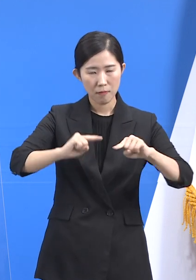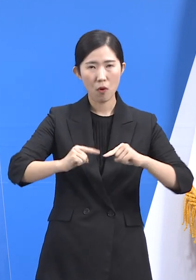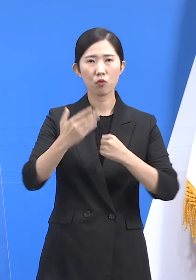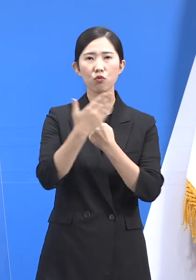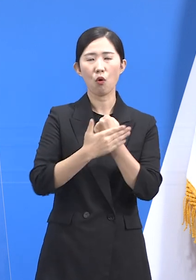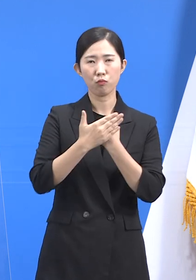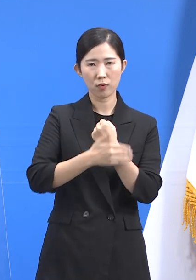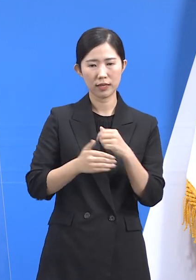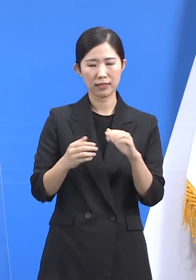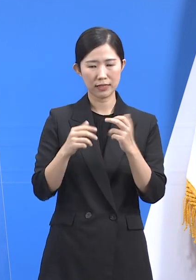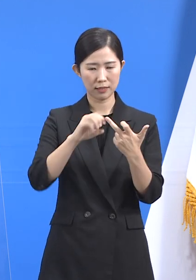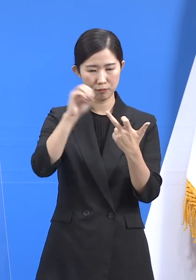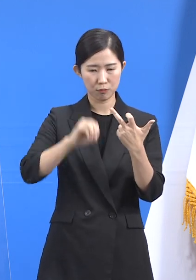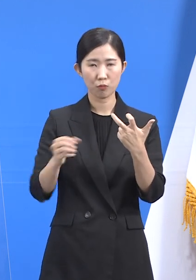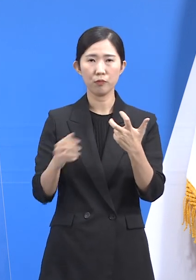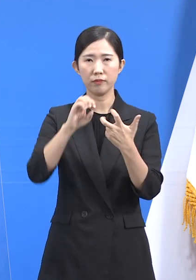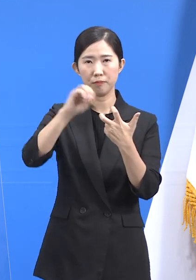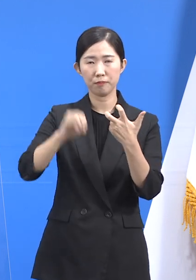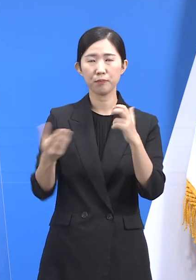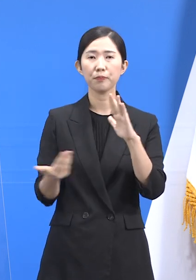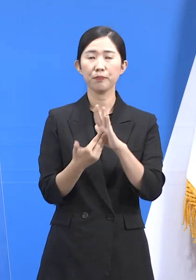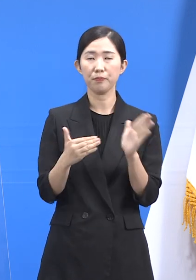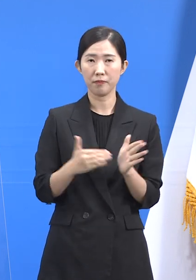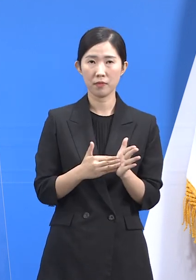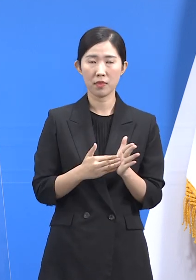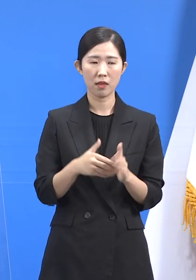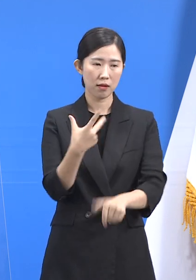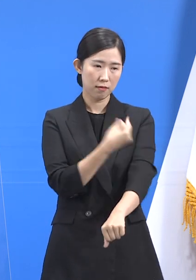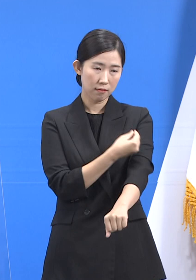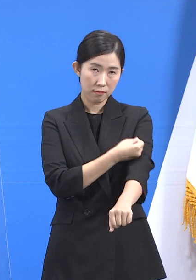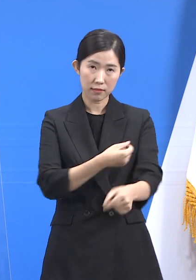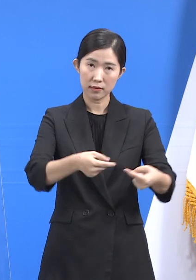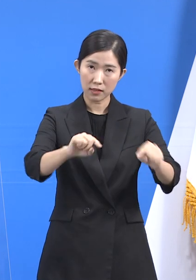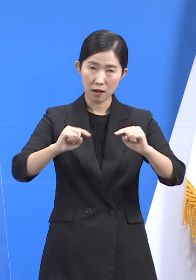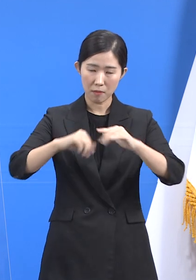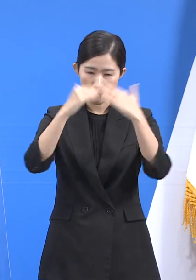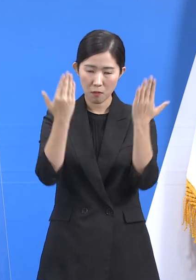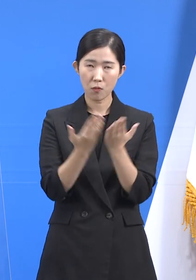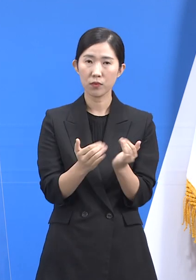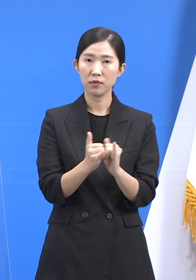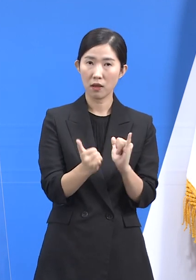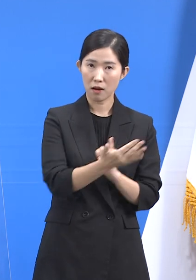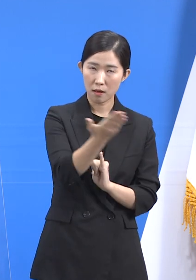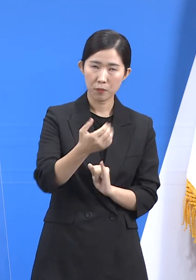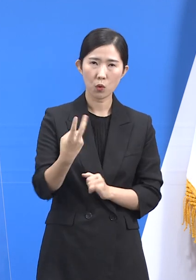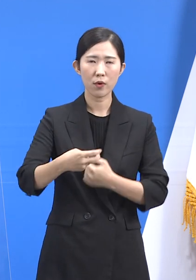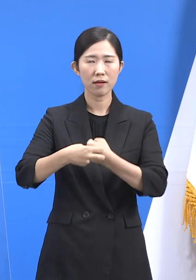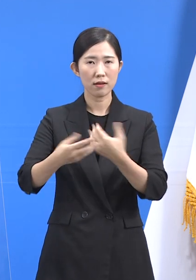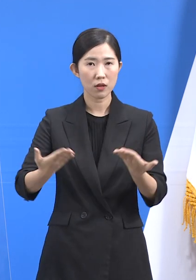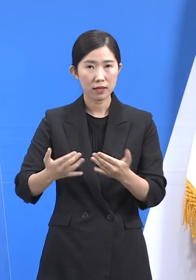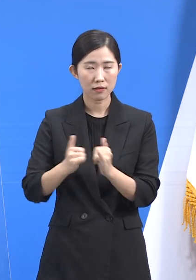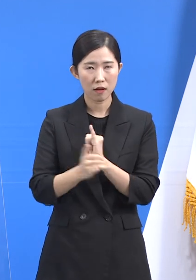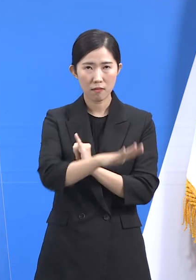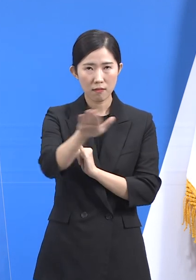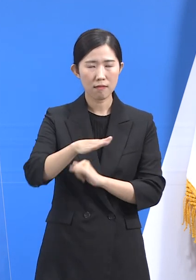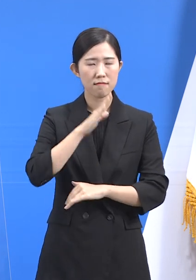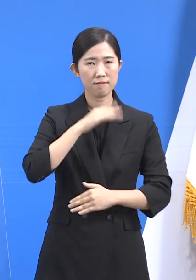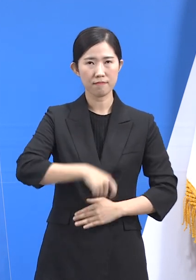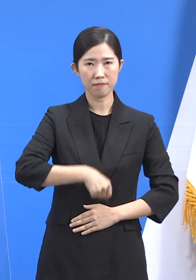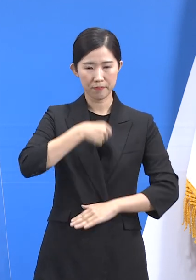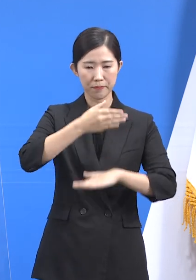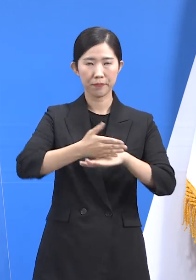있었기 때문에 가능했습니다. 백신 접종에 적극적으로 참여해 주신 모든 분과 현장 의료진께 다시 한번 진심으로